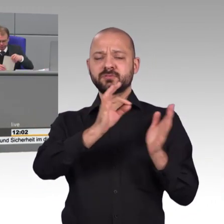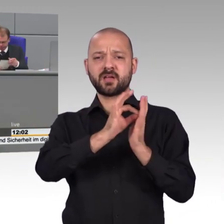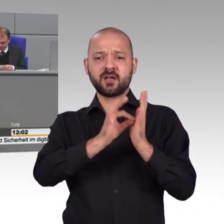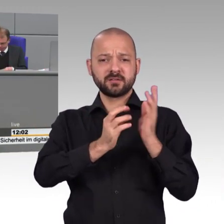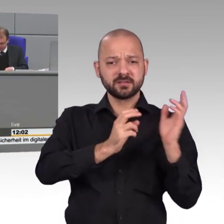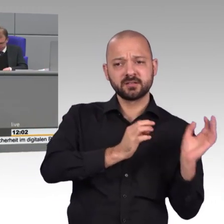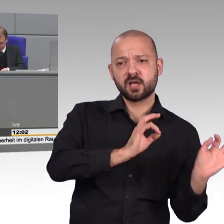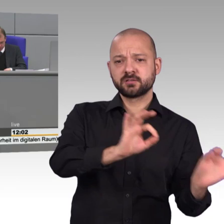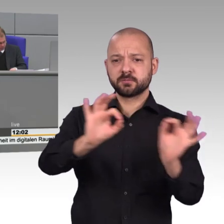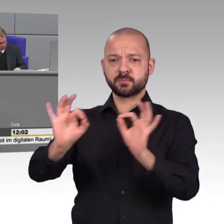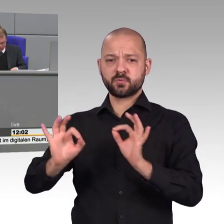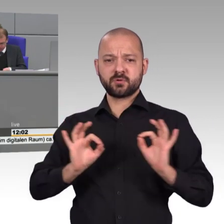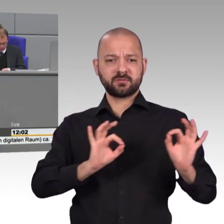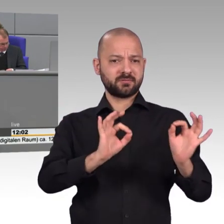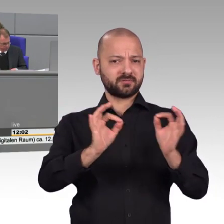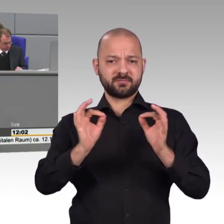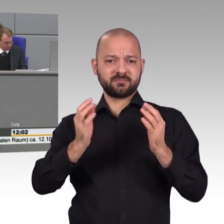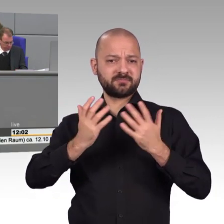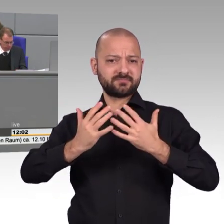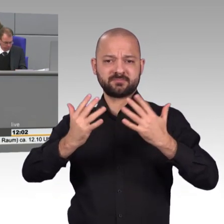Das ist viel und das ist wichtig, meine Damen und Herren.